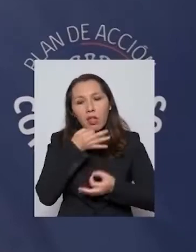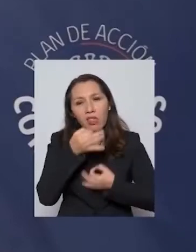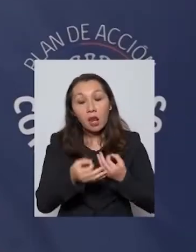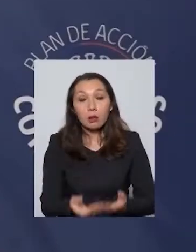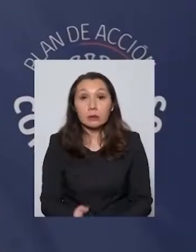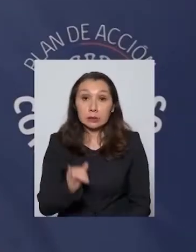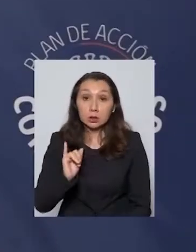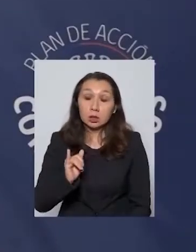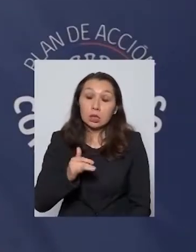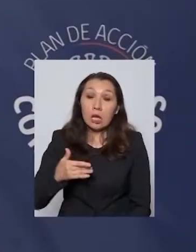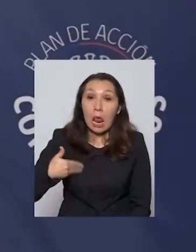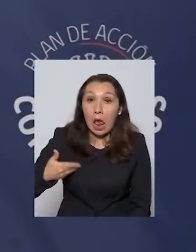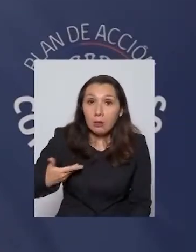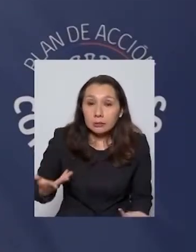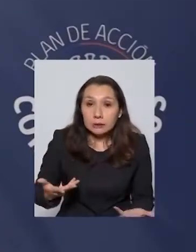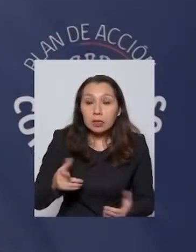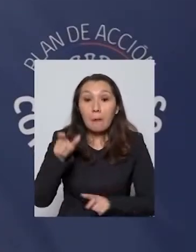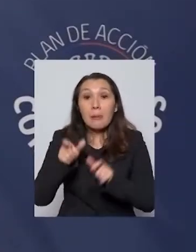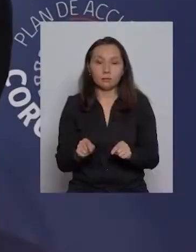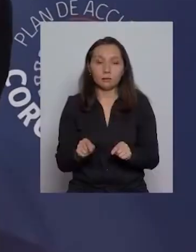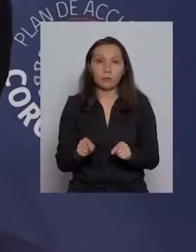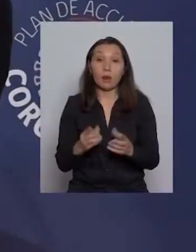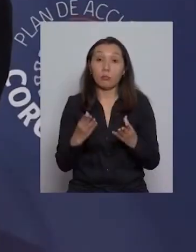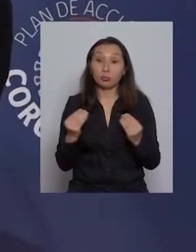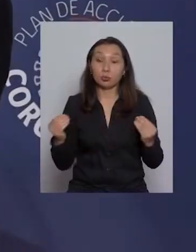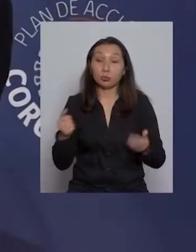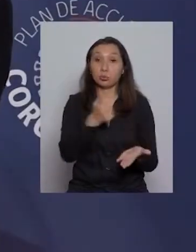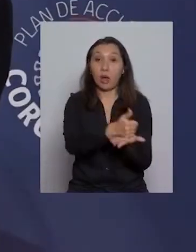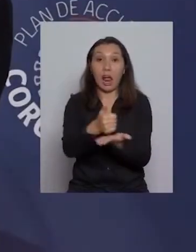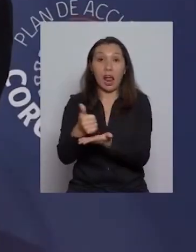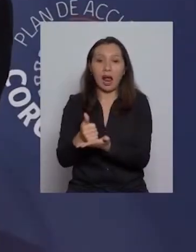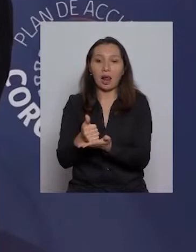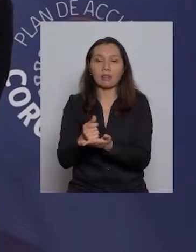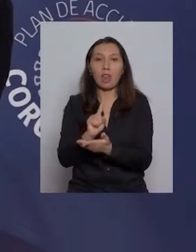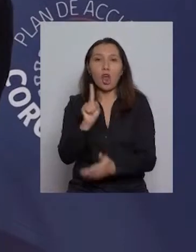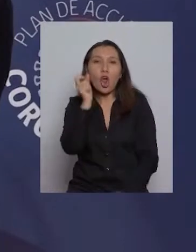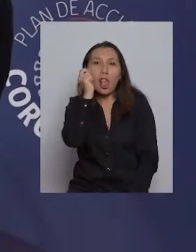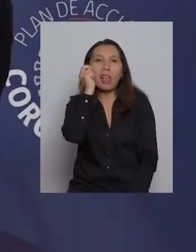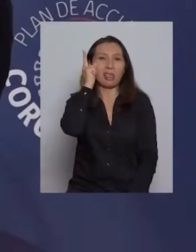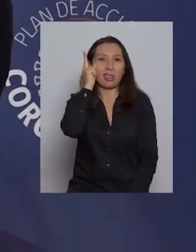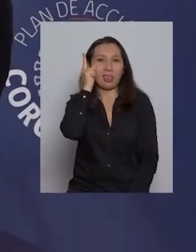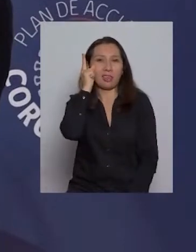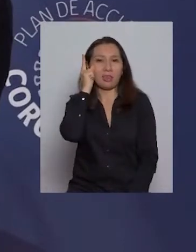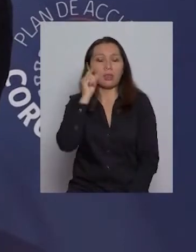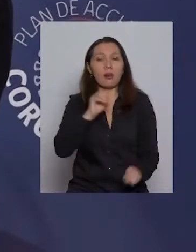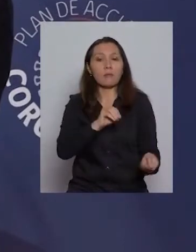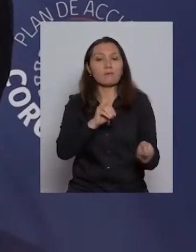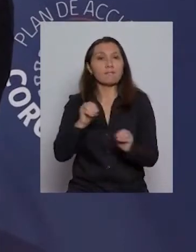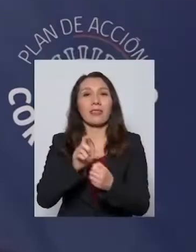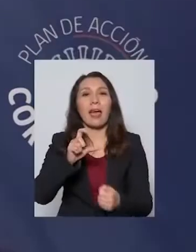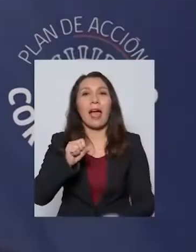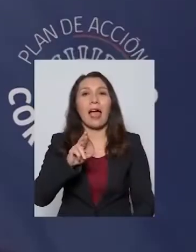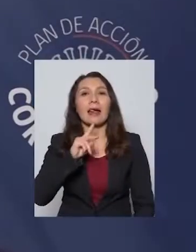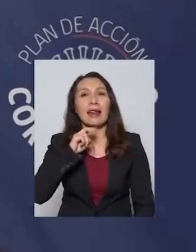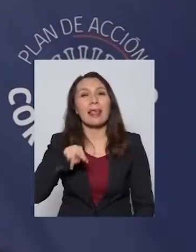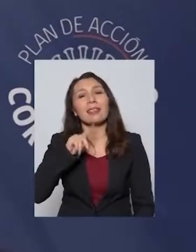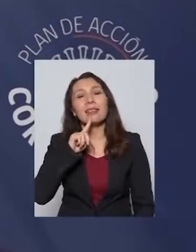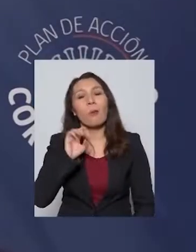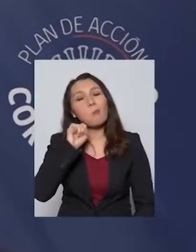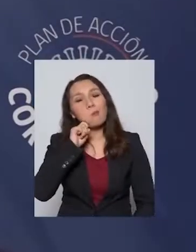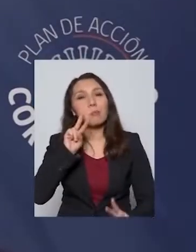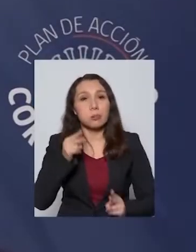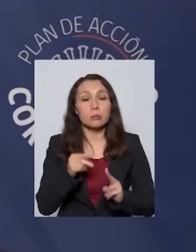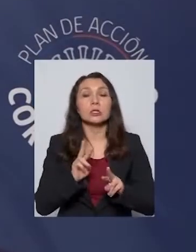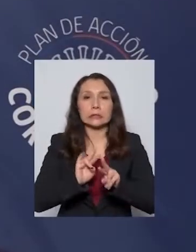Como todos los días, desde que la pandemia del coronavirus llegó a Chile, el ministro Jaime Mañalich y los subsecretarios de